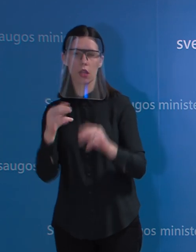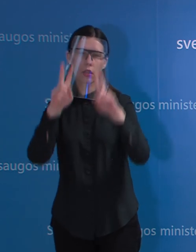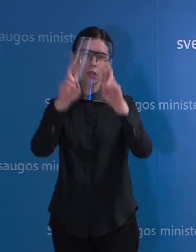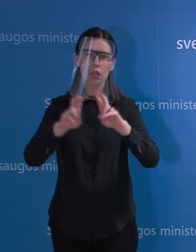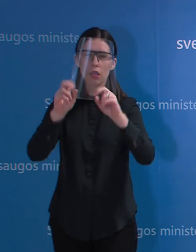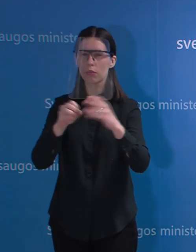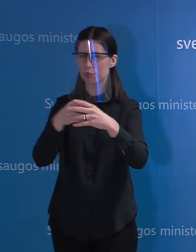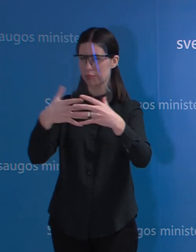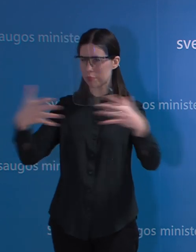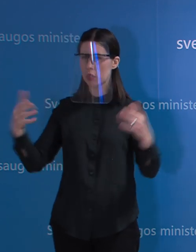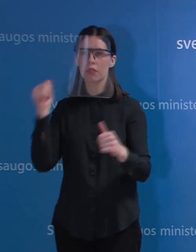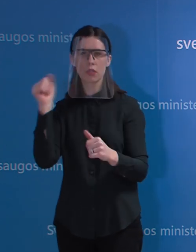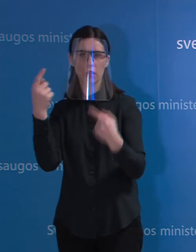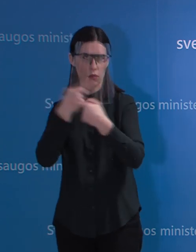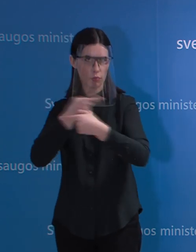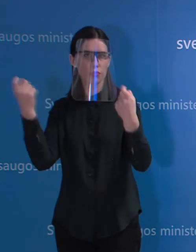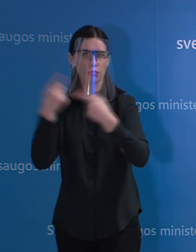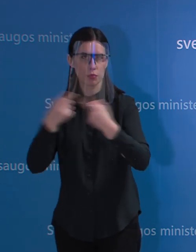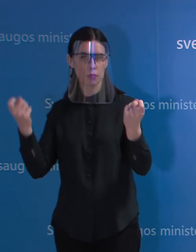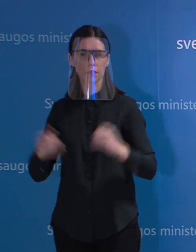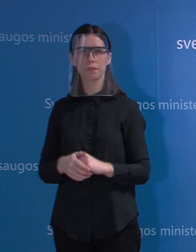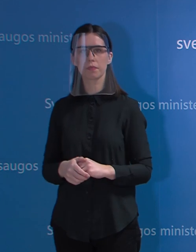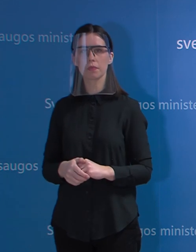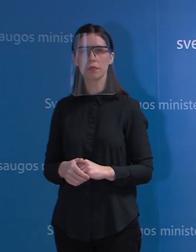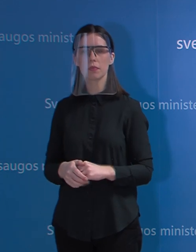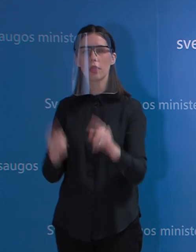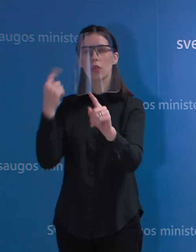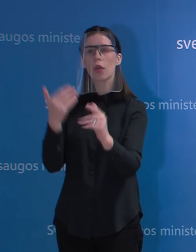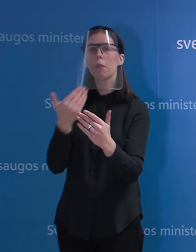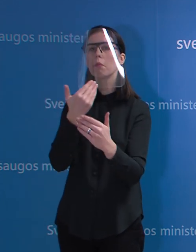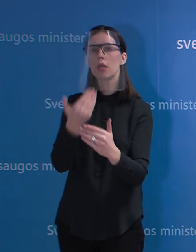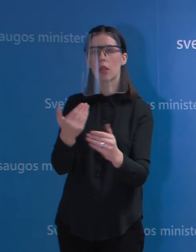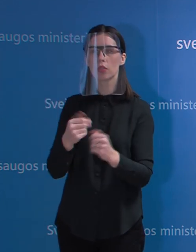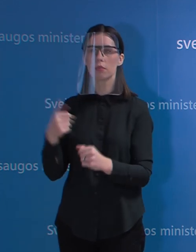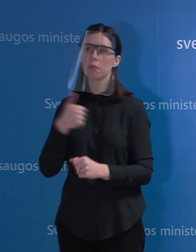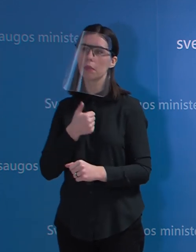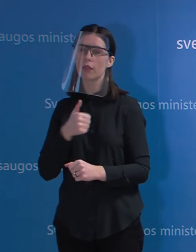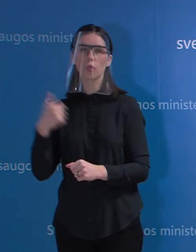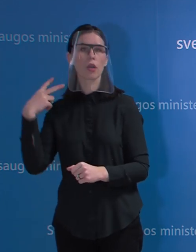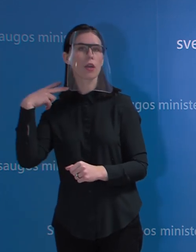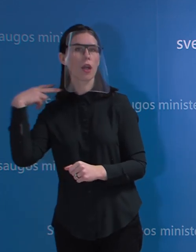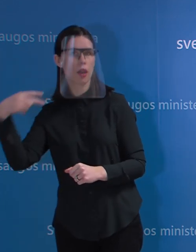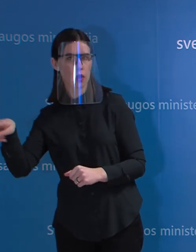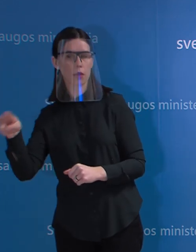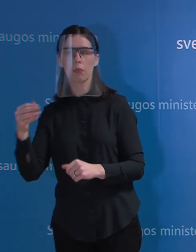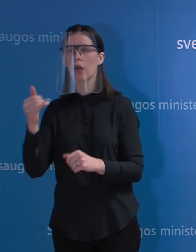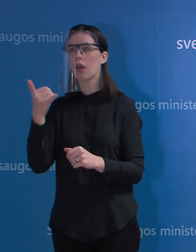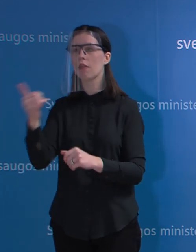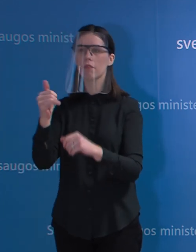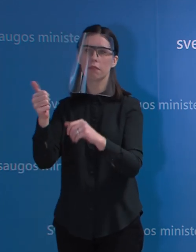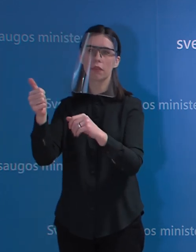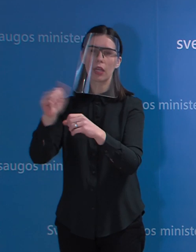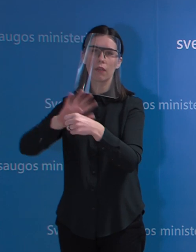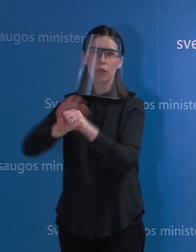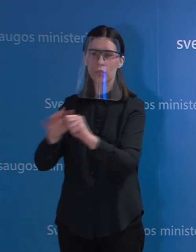atinformuojami. Tam, kad virusas neišplistų tarp kalinių, kaip manote, ar nereikėtų jau dabar svarstyti daugiau prevencinių